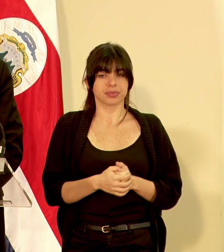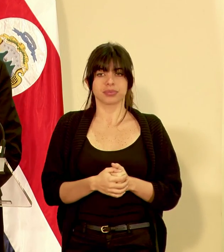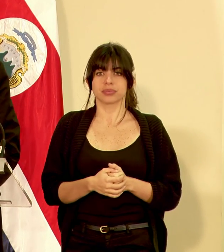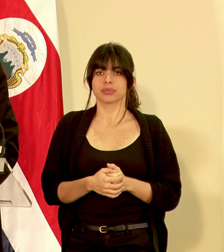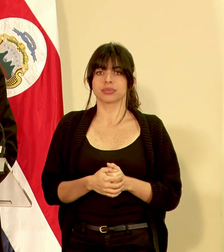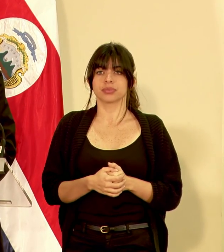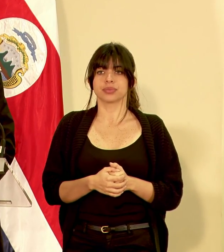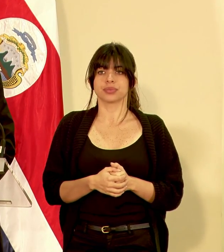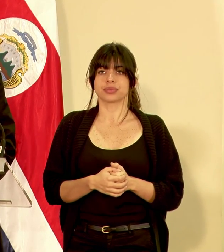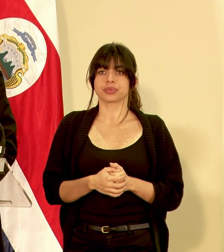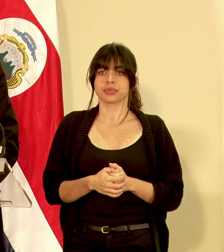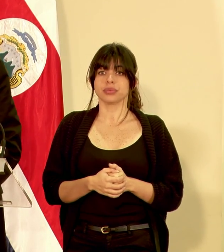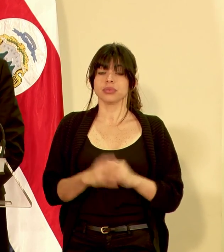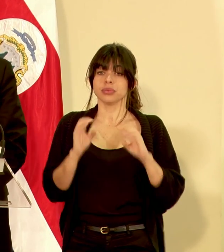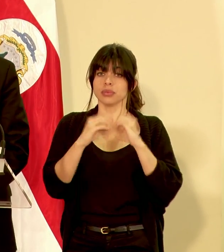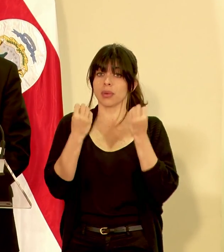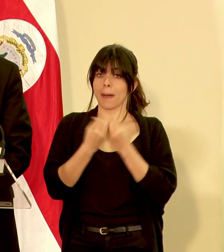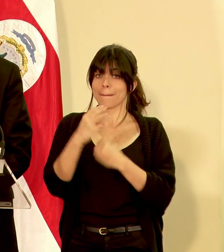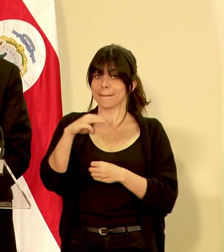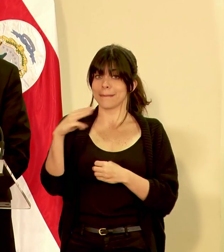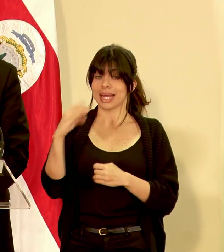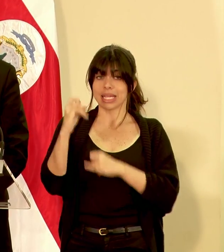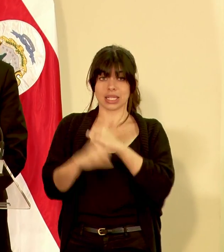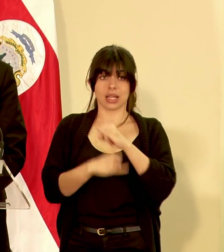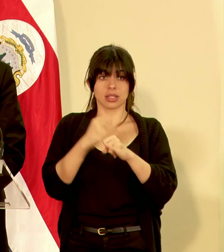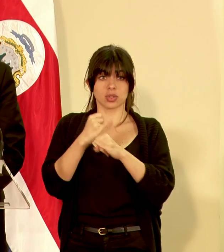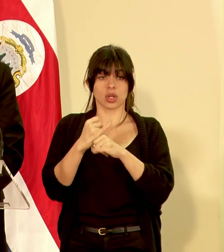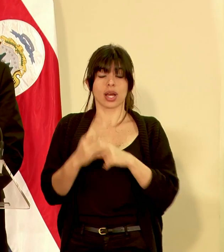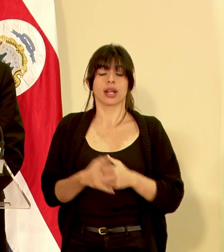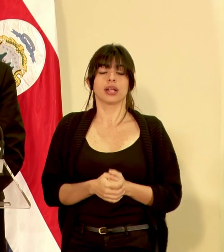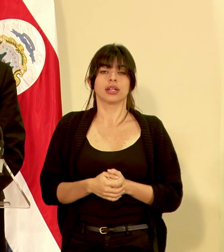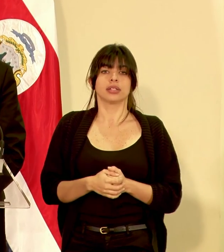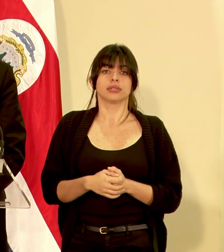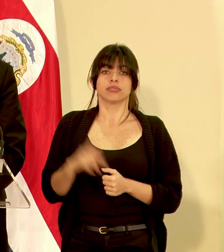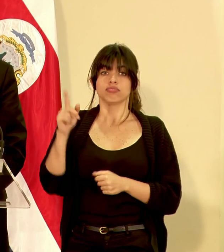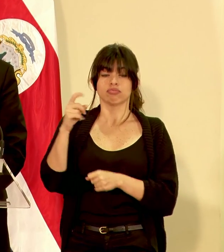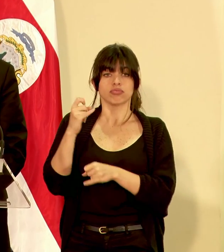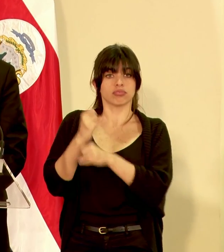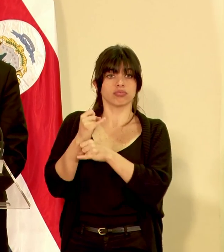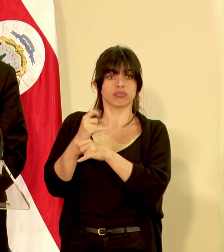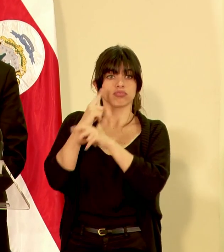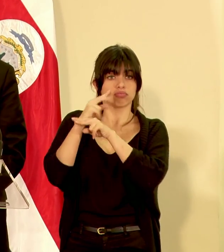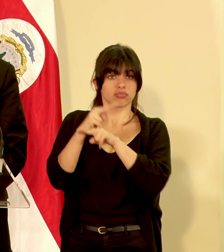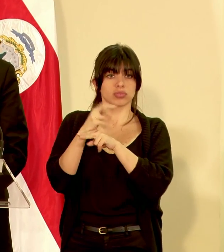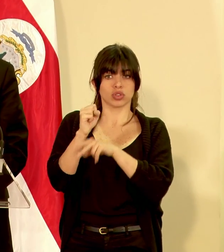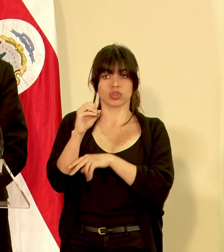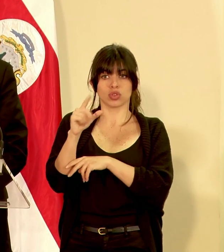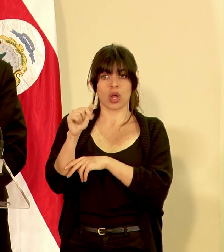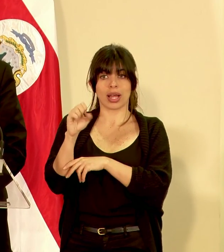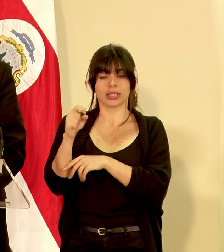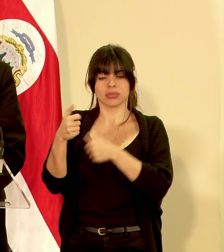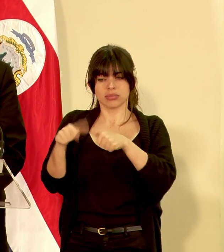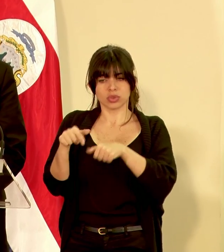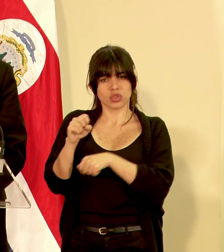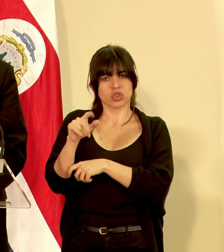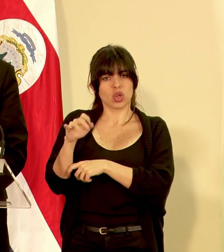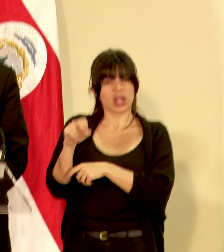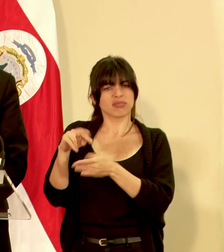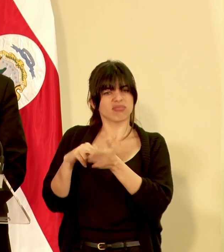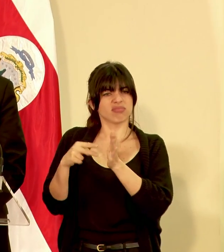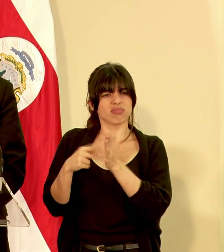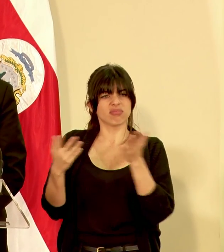pasamos la organización marítima internacional que es el ente del convenio SOLAS el convenio SOLAS es un convenio que